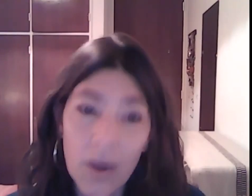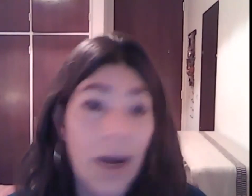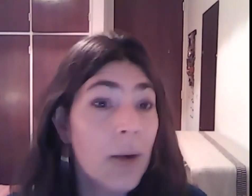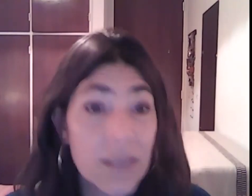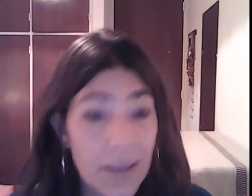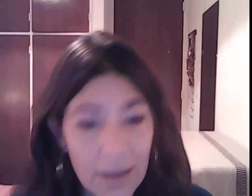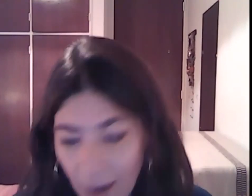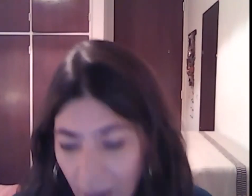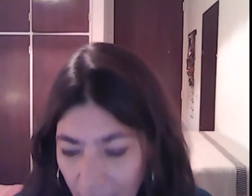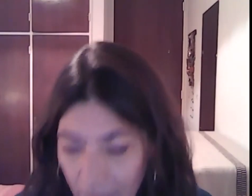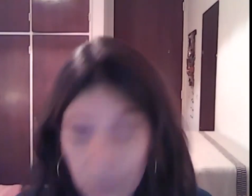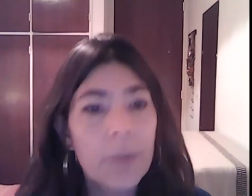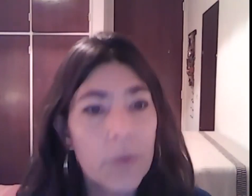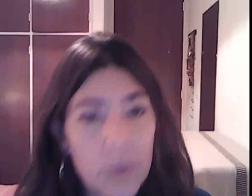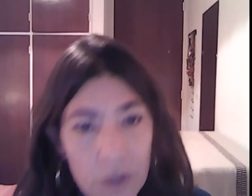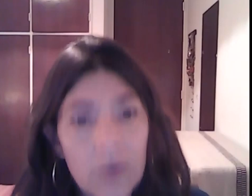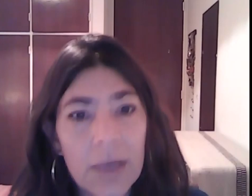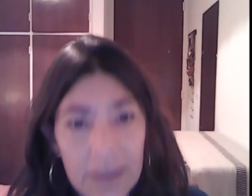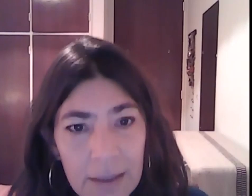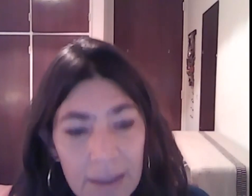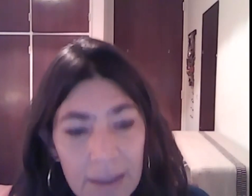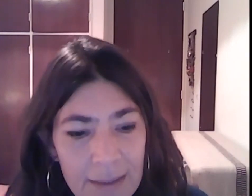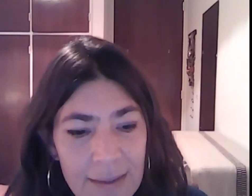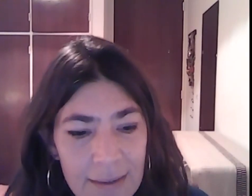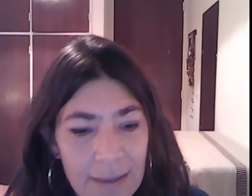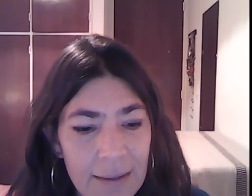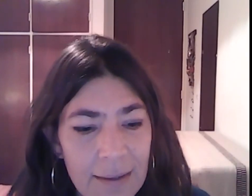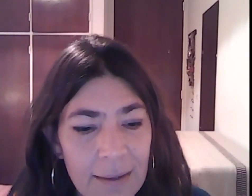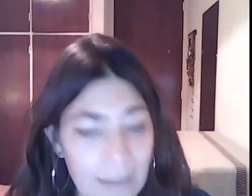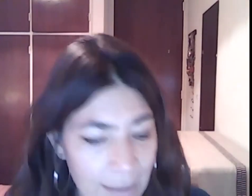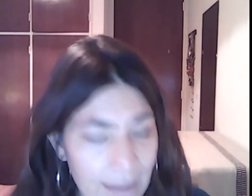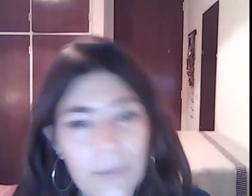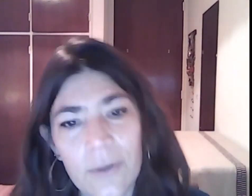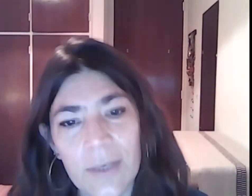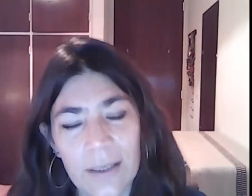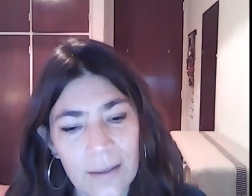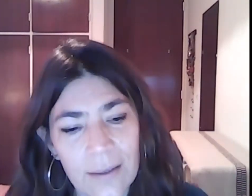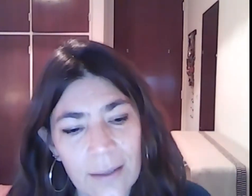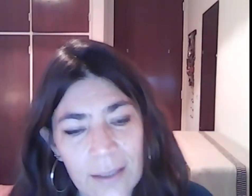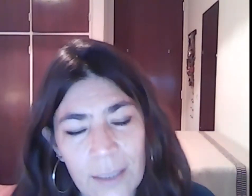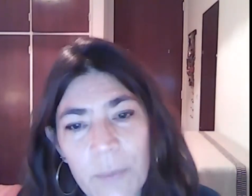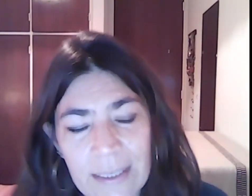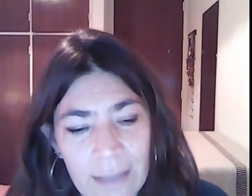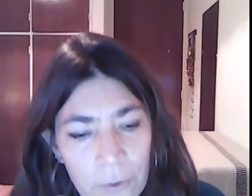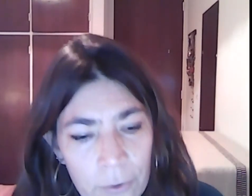cause a una producción colectiva, que es este libro que estamos presentando hoy.